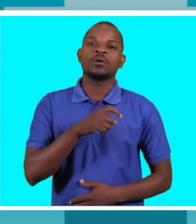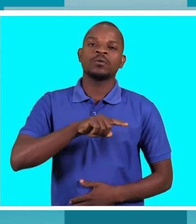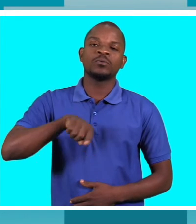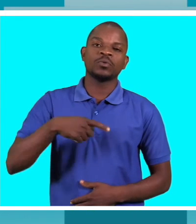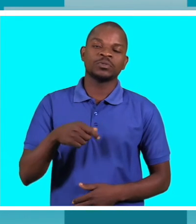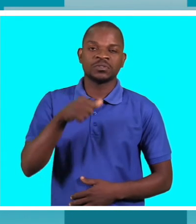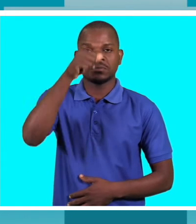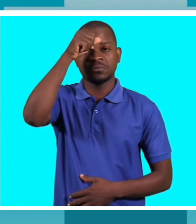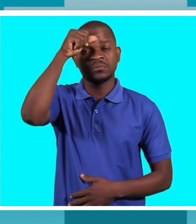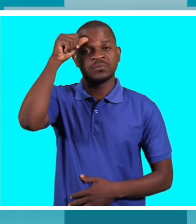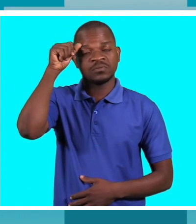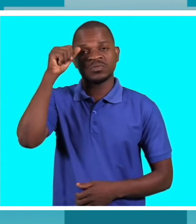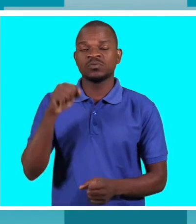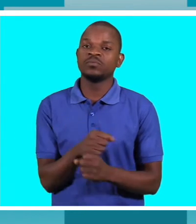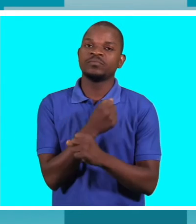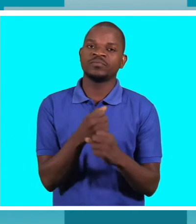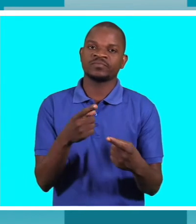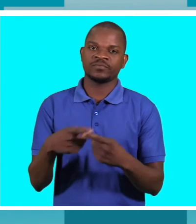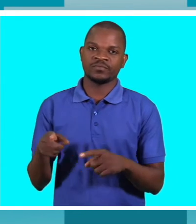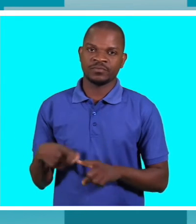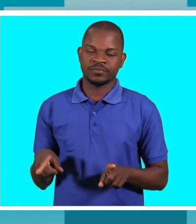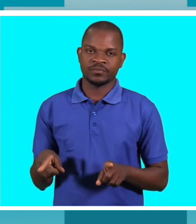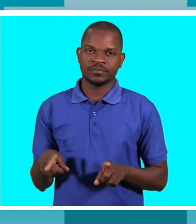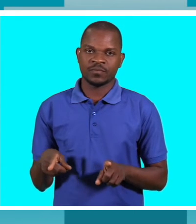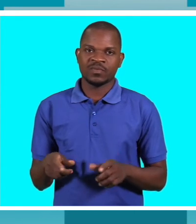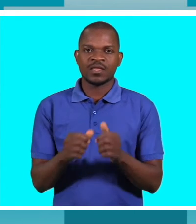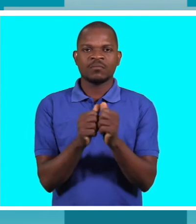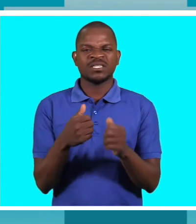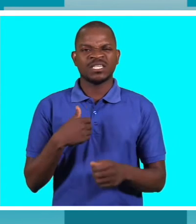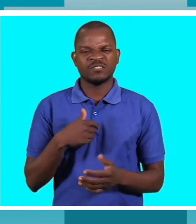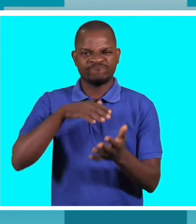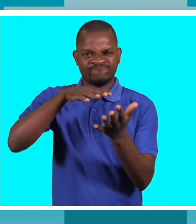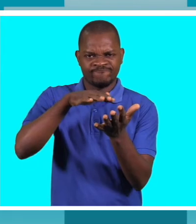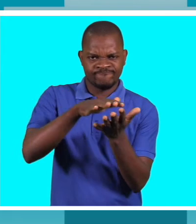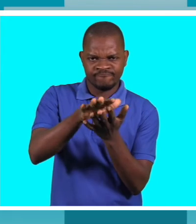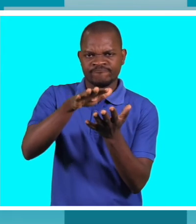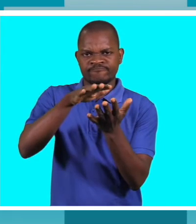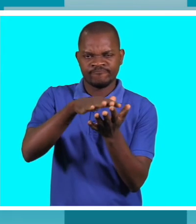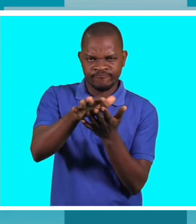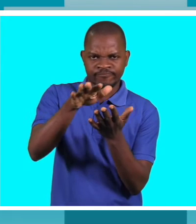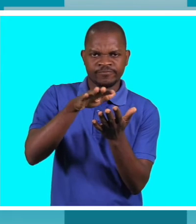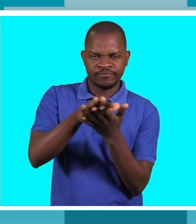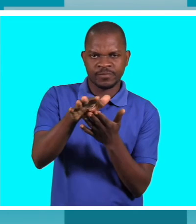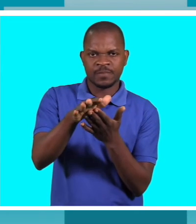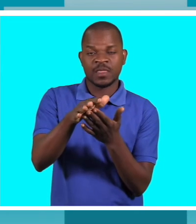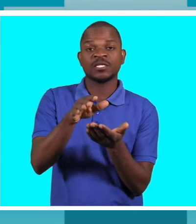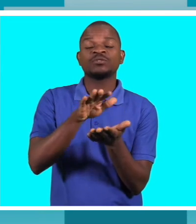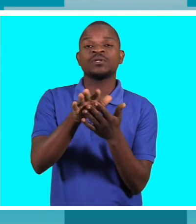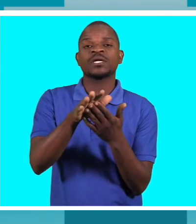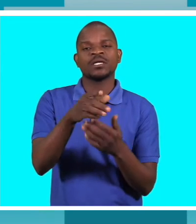porque não podemos aquilo não podemos aquilo mas eu falei mostrei legalmente que